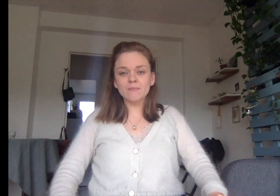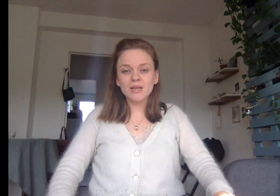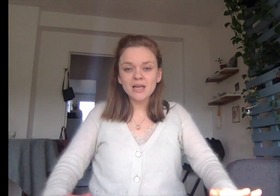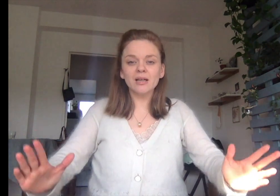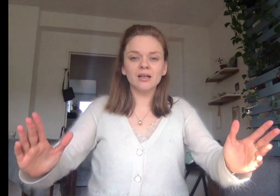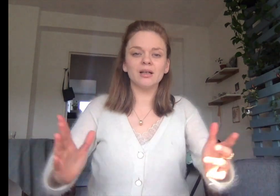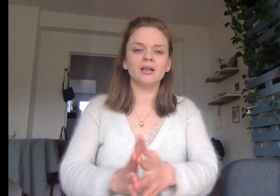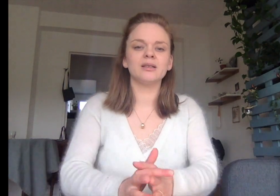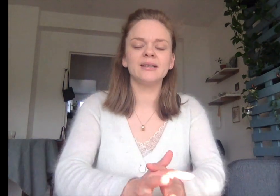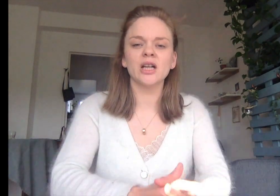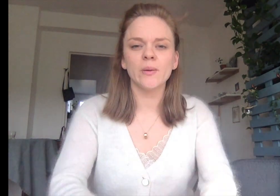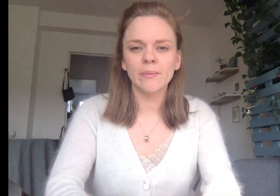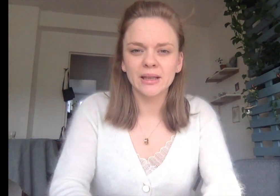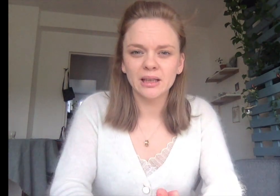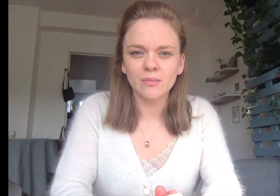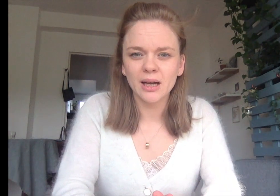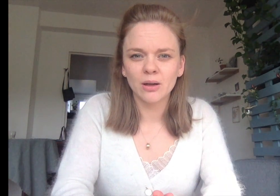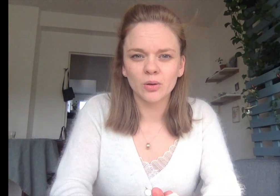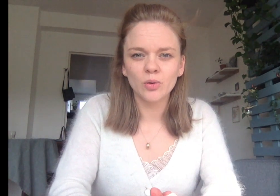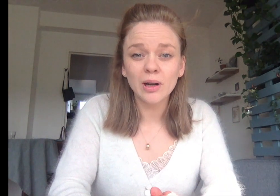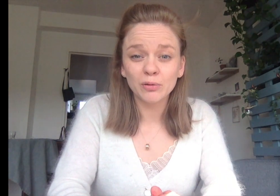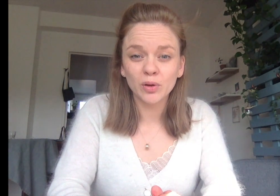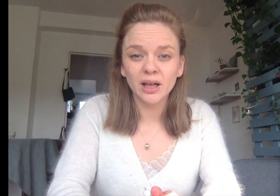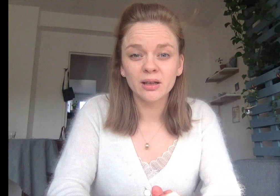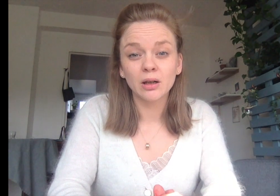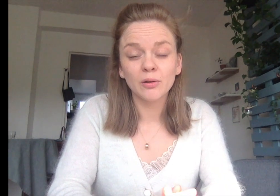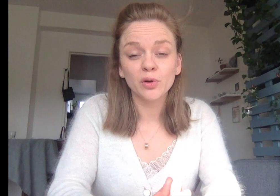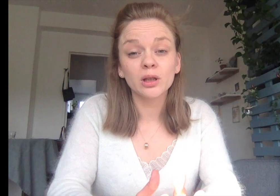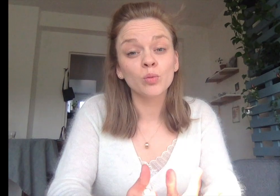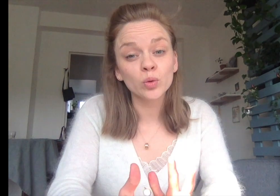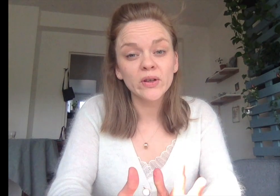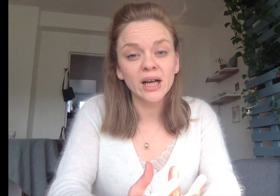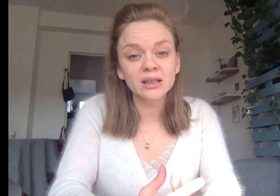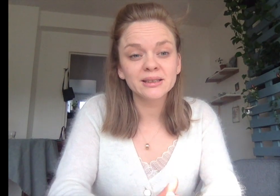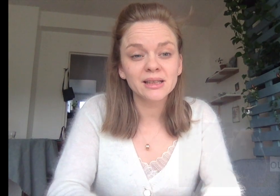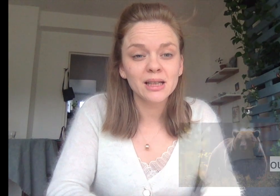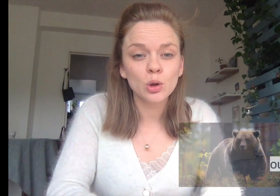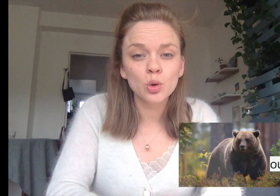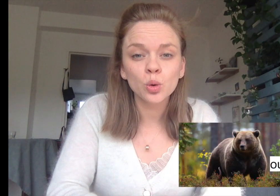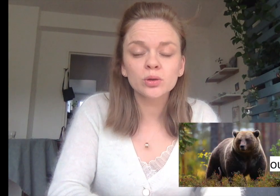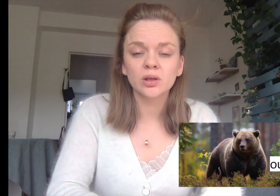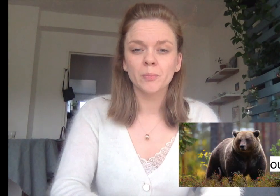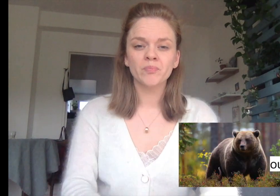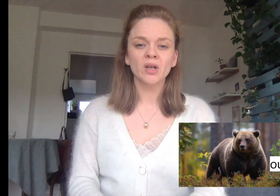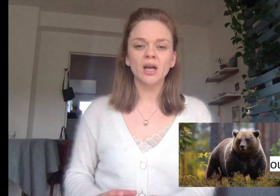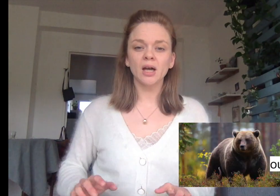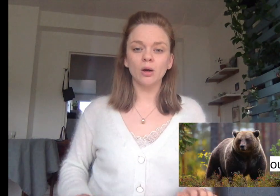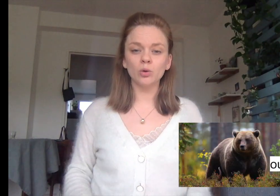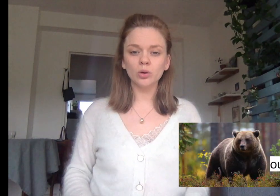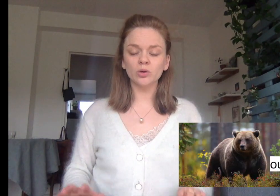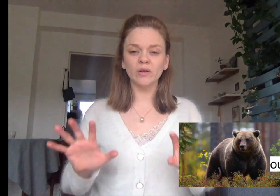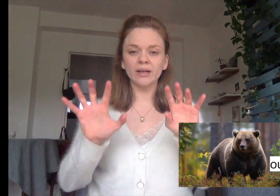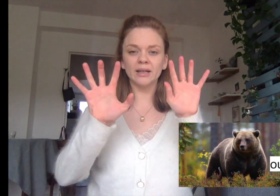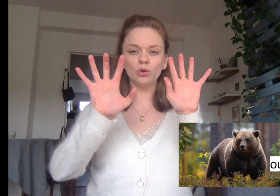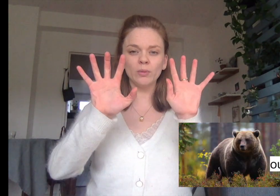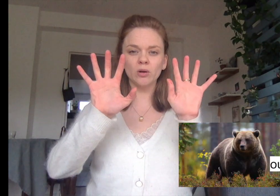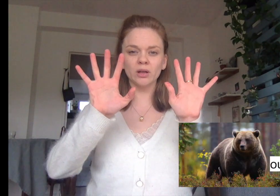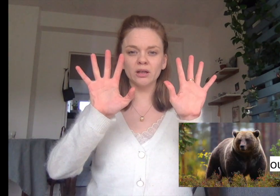mais c'est quand même un animal de la forêt, de la forêt des montagnes. C'est l'ours. Alors l'ours, on va mettre les deux mains en gris.